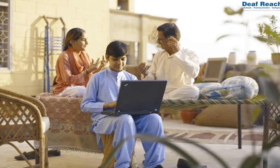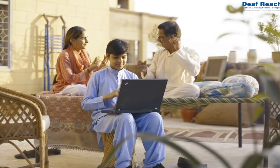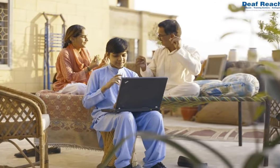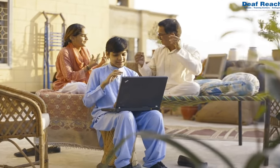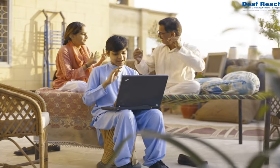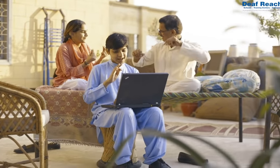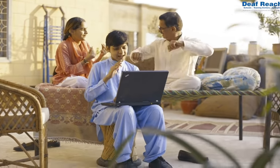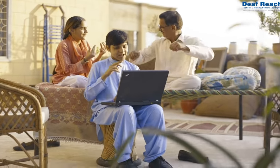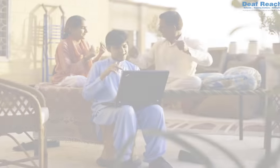मुस्तक्विल